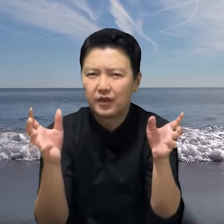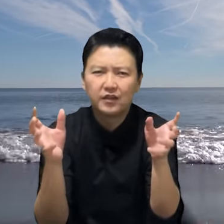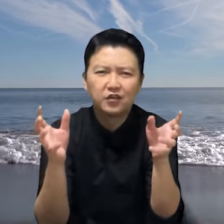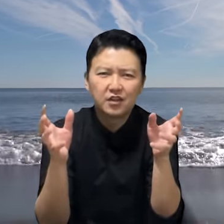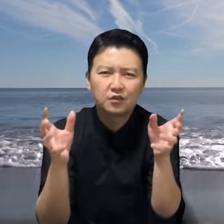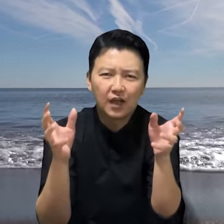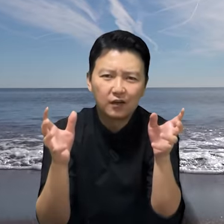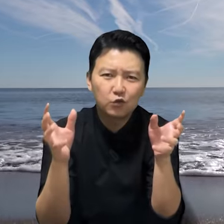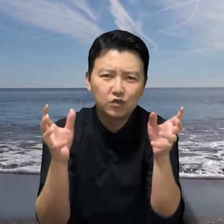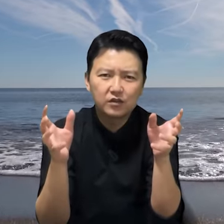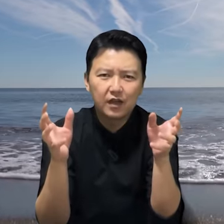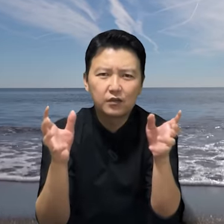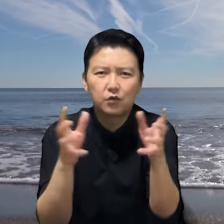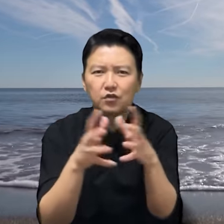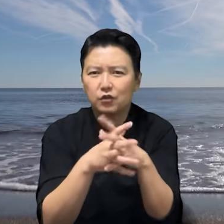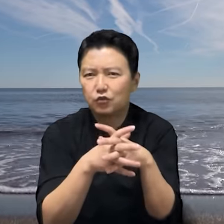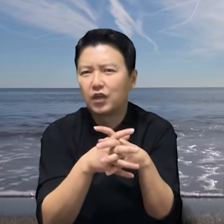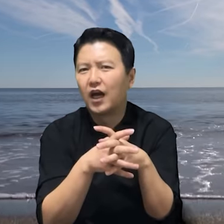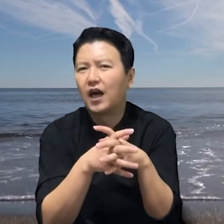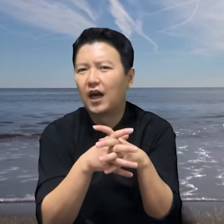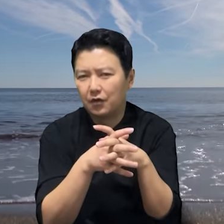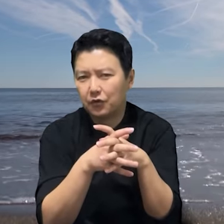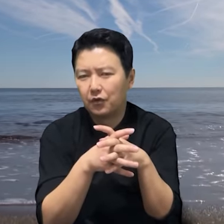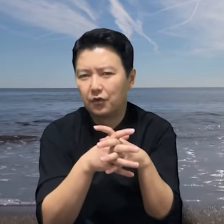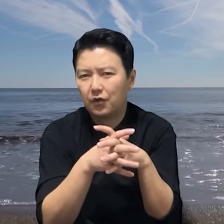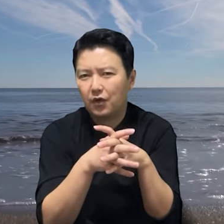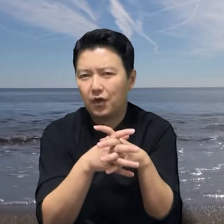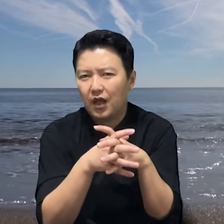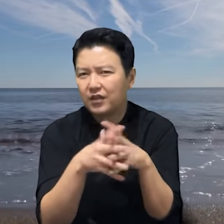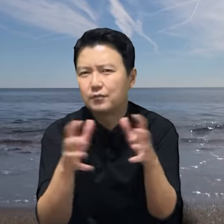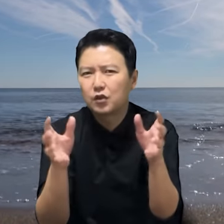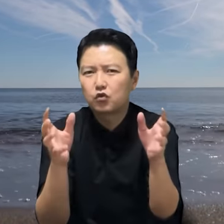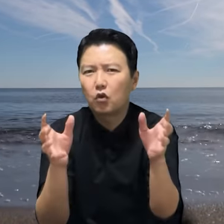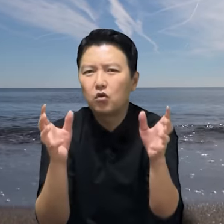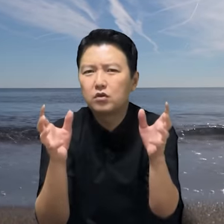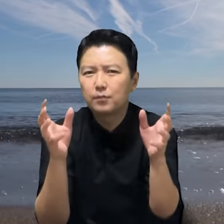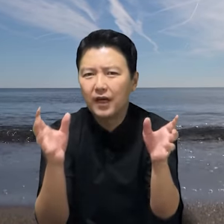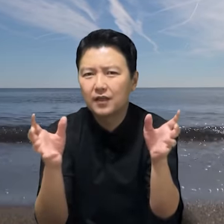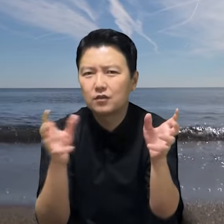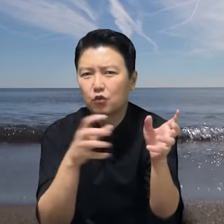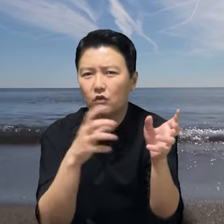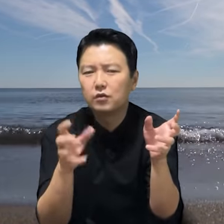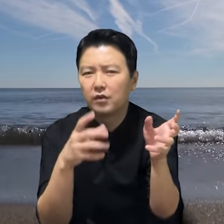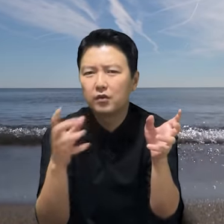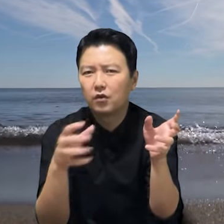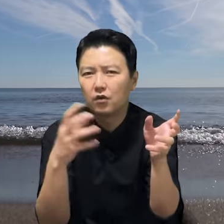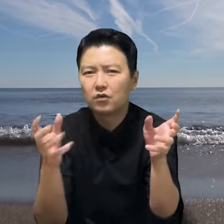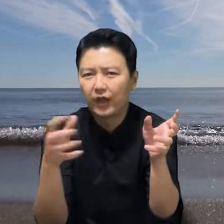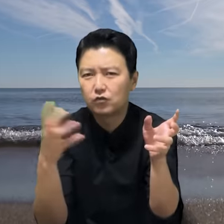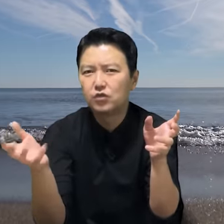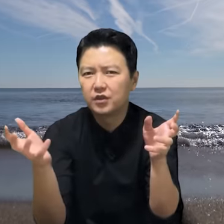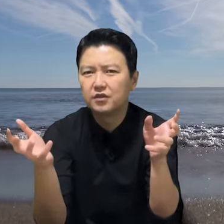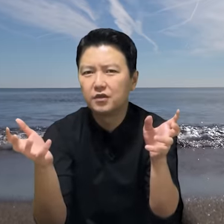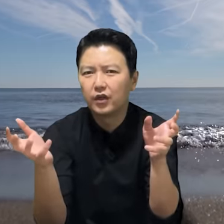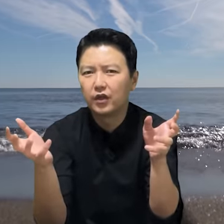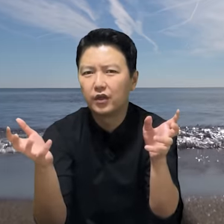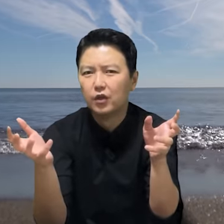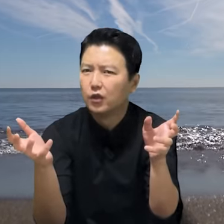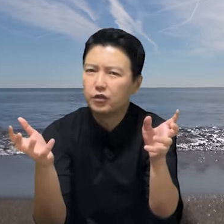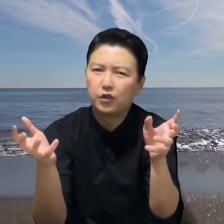얘네 어디가서 강도짓을 하려고 그러는구나 하고요. 하지만 총을 팔아서 돈을 벌려고 해준거였는데 이게